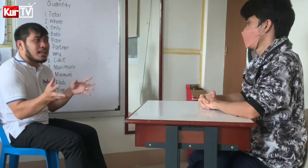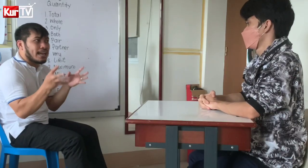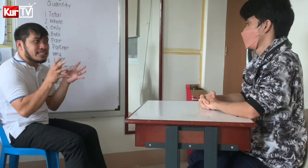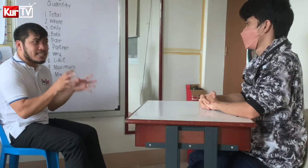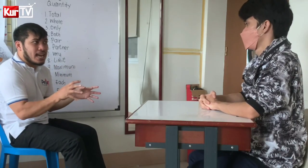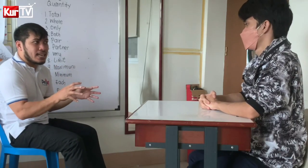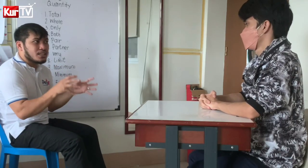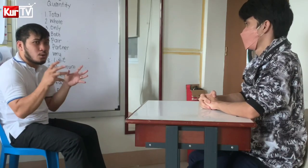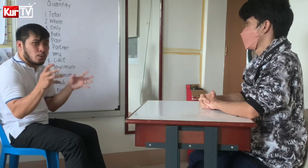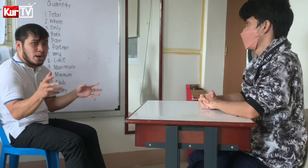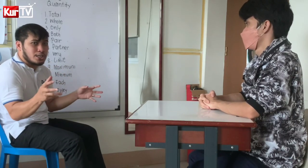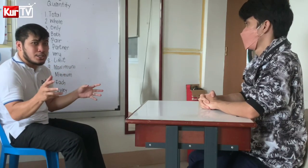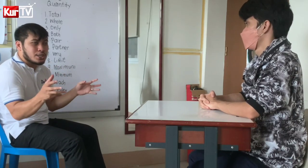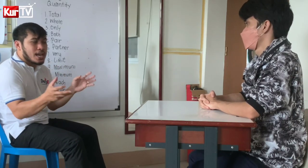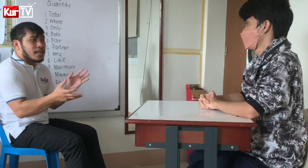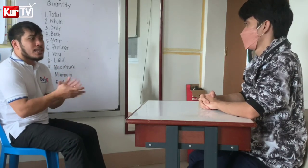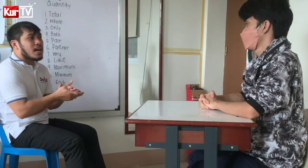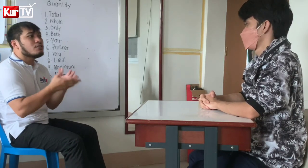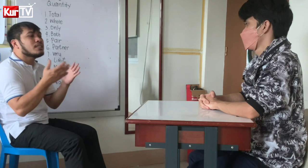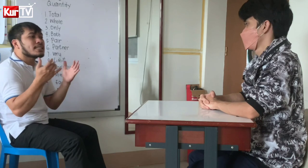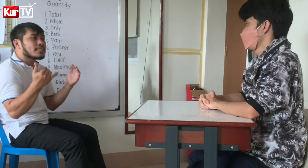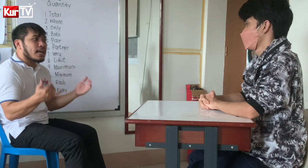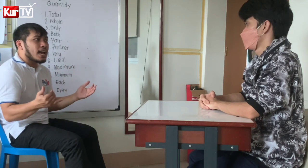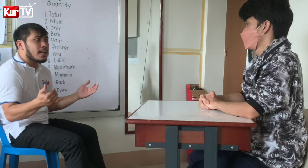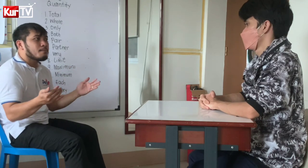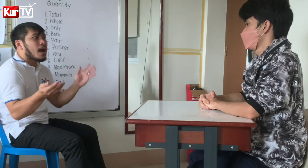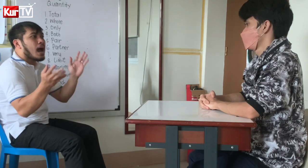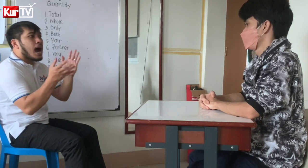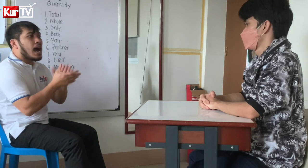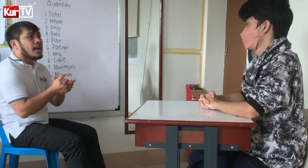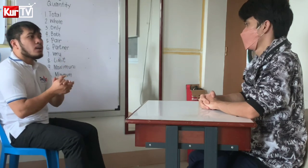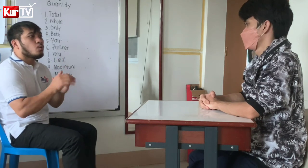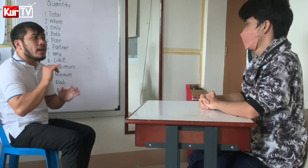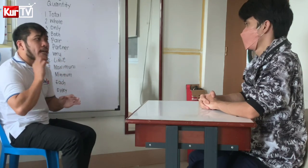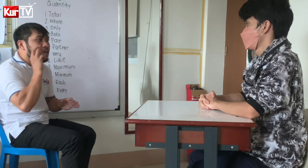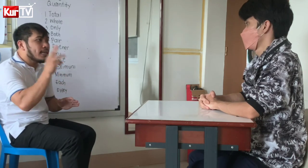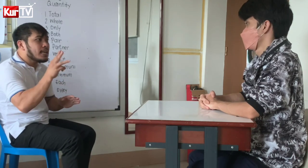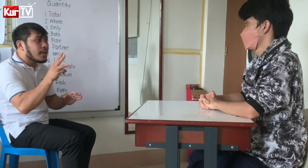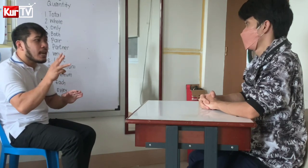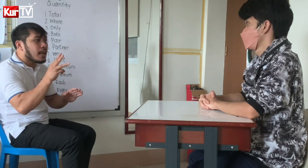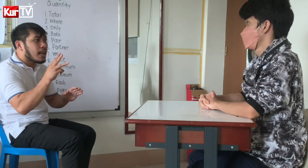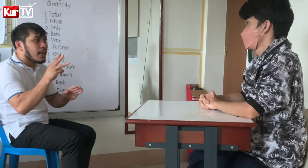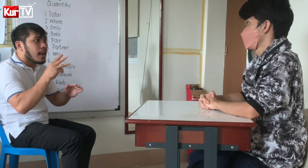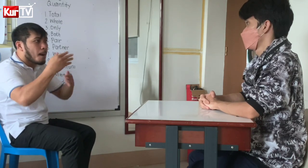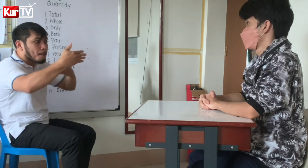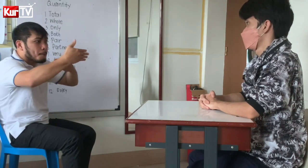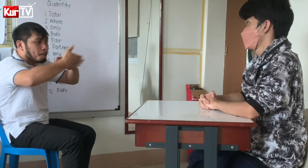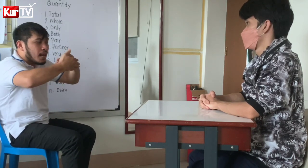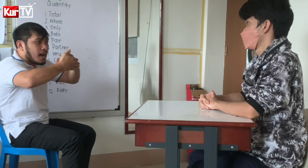inside the words. Now this time, I will block.